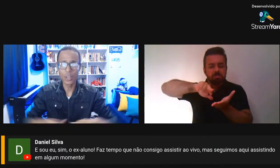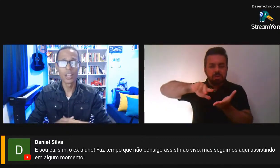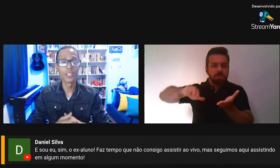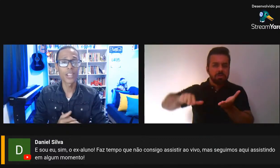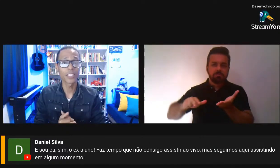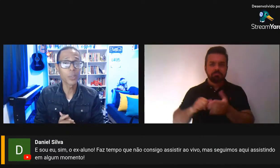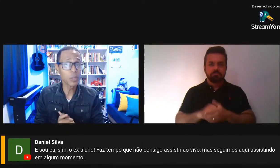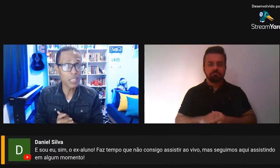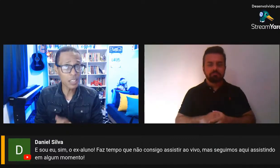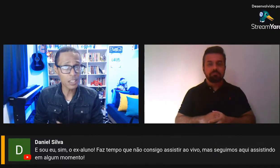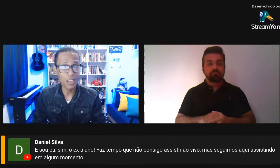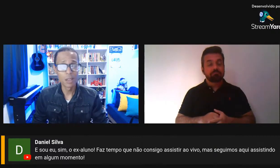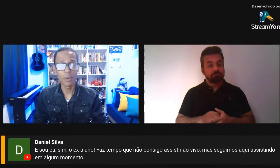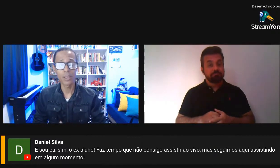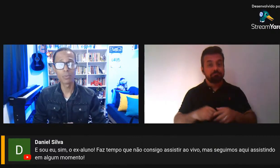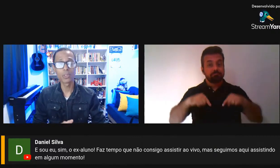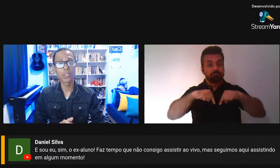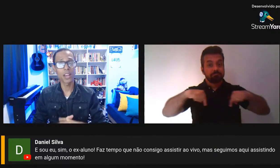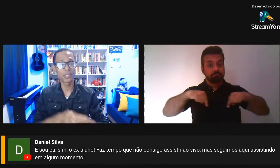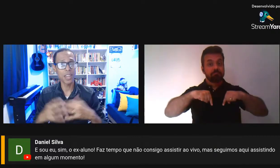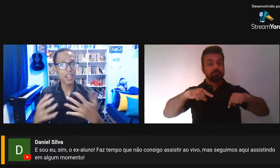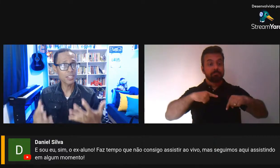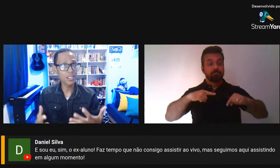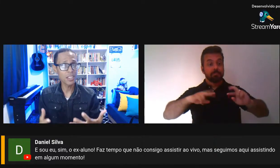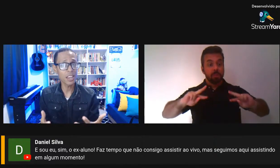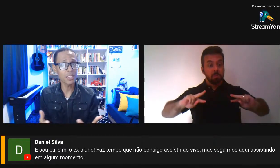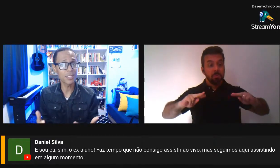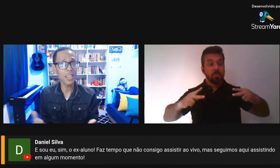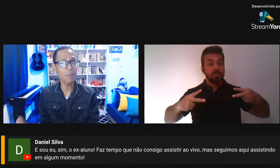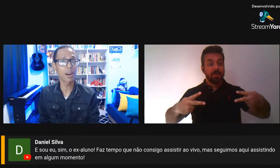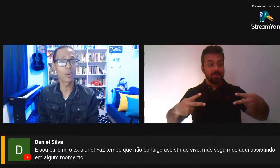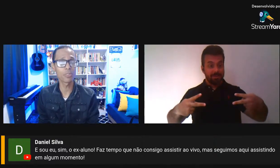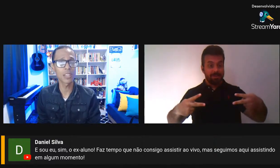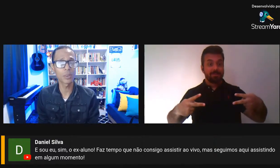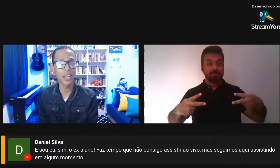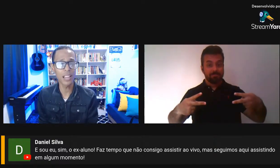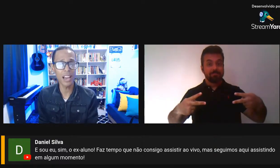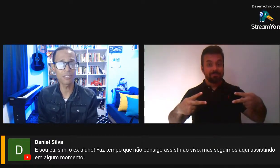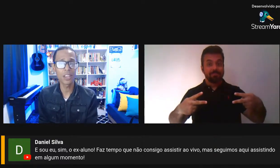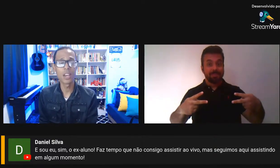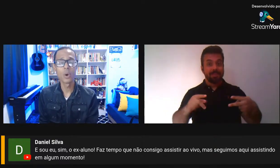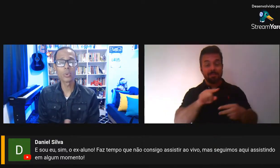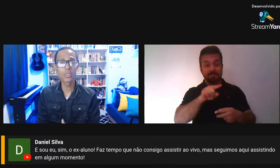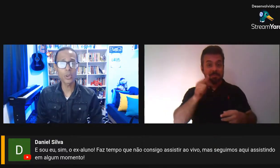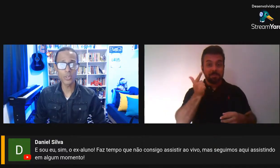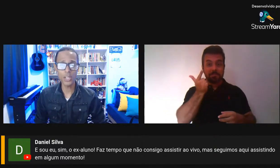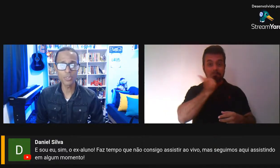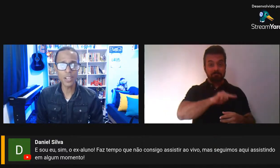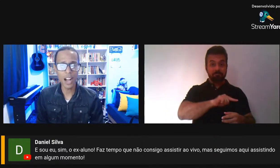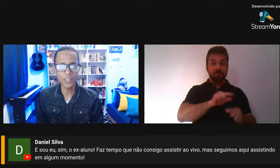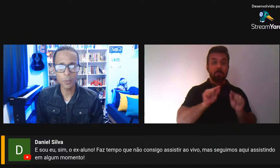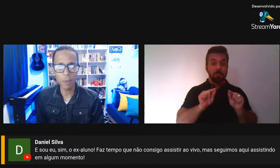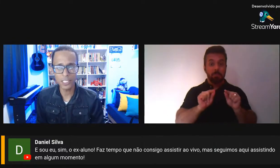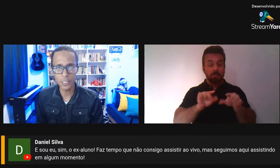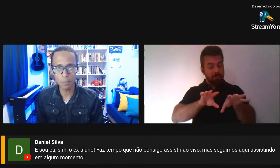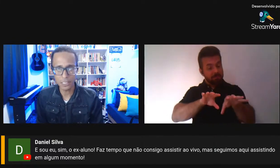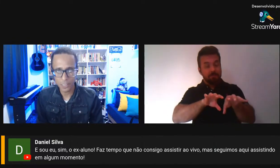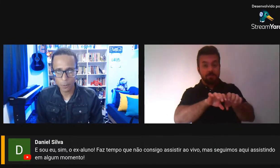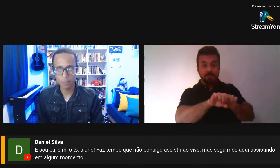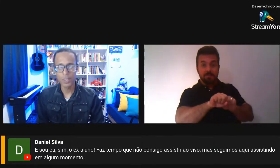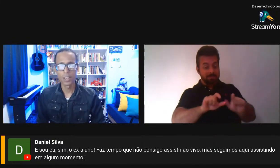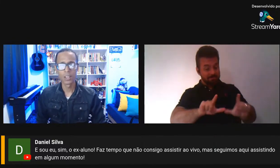embaixo já tem o link para que você acesse e receba ao final da live o seu certificado de